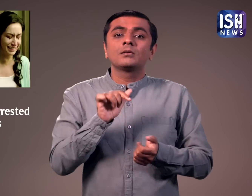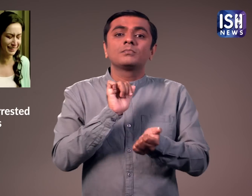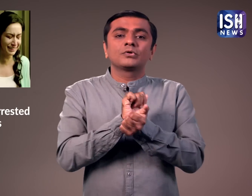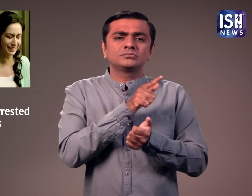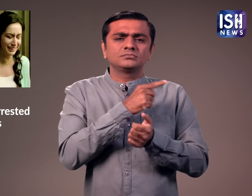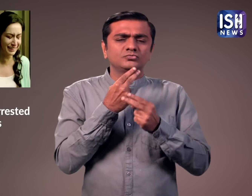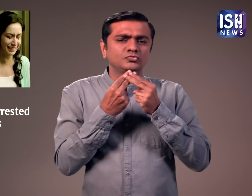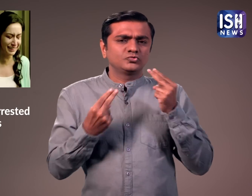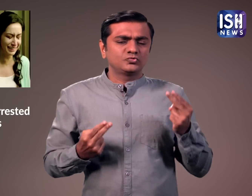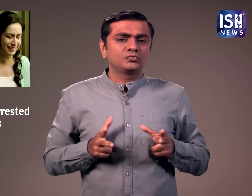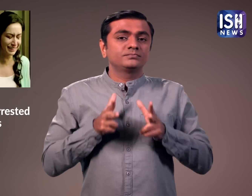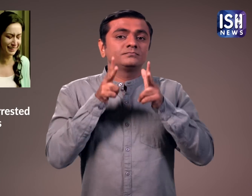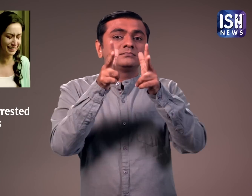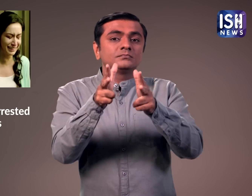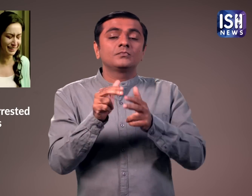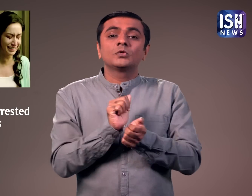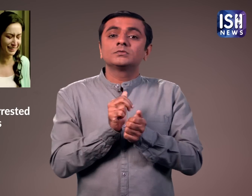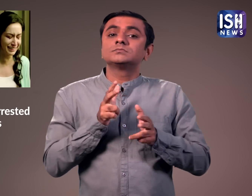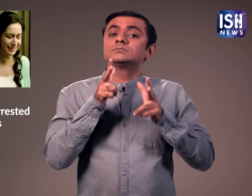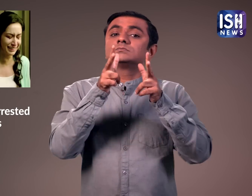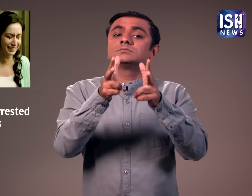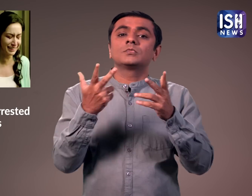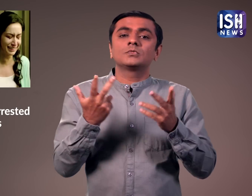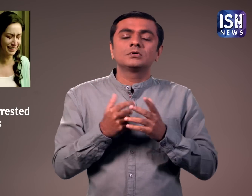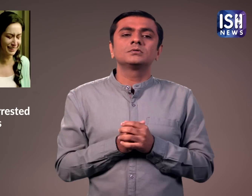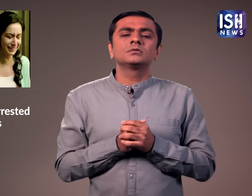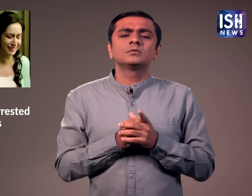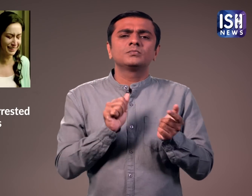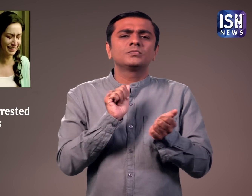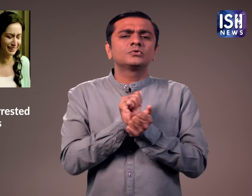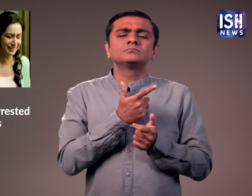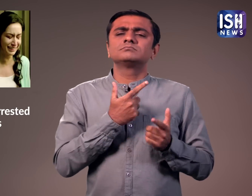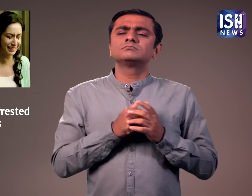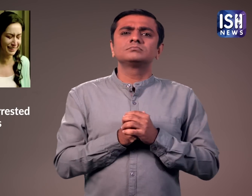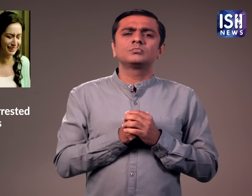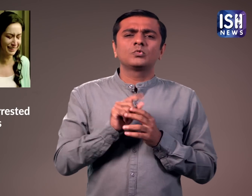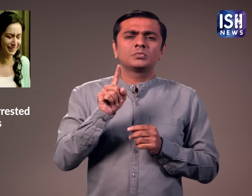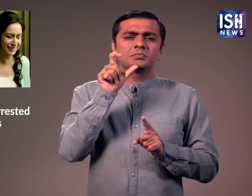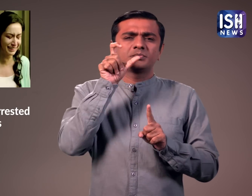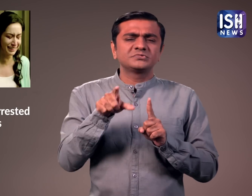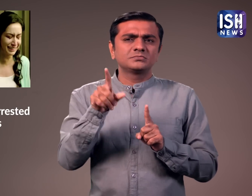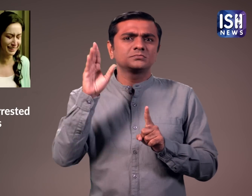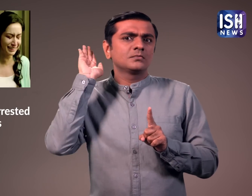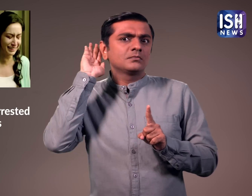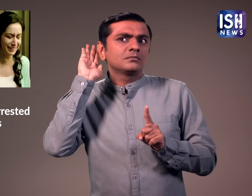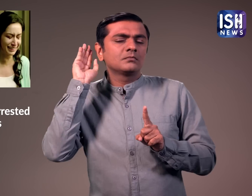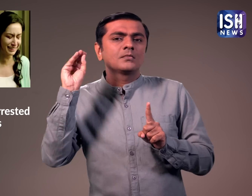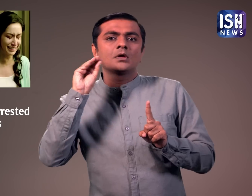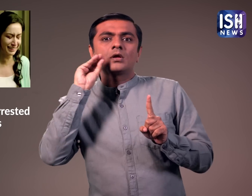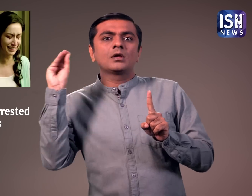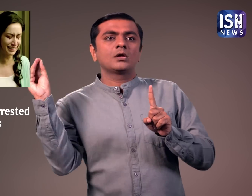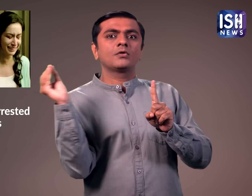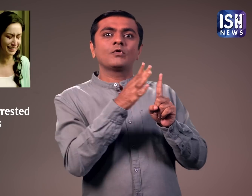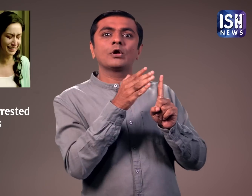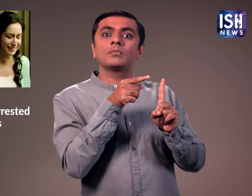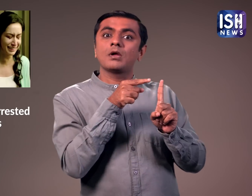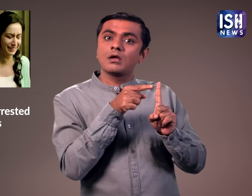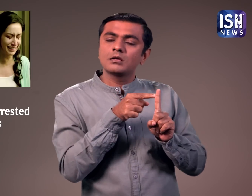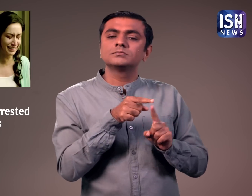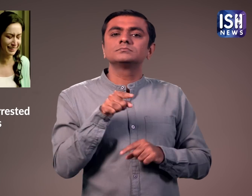पुलिस रिपोर्ट के अनुसार, पुलिस को गुप्त सुचना मिली थी कि पार्ख होटेल बैंगलुरू